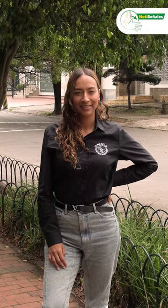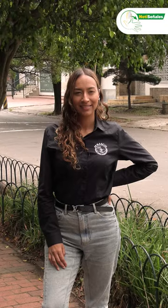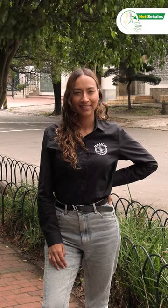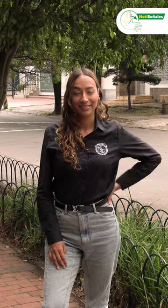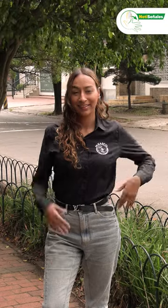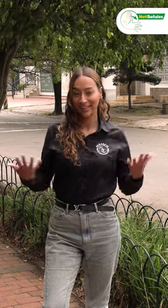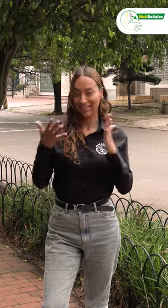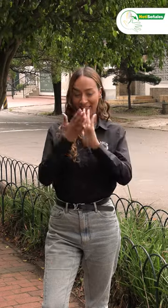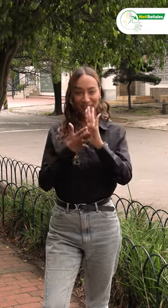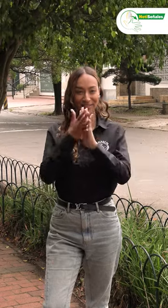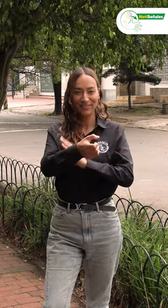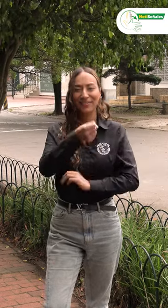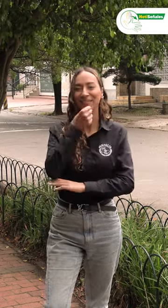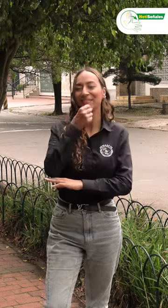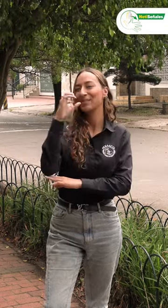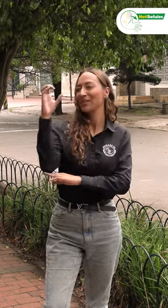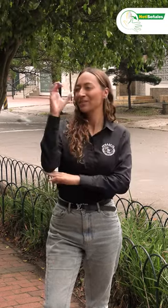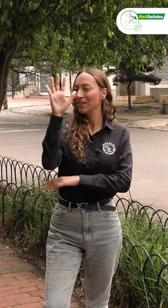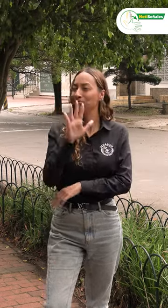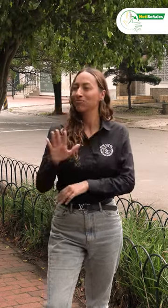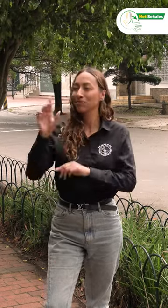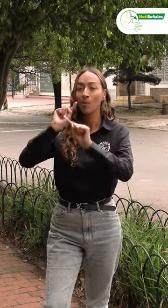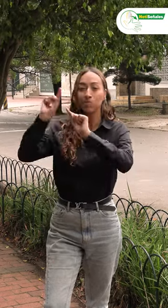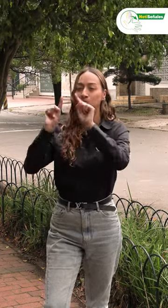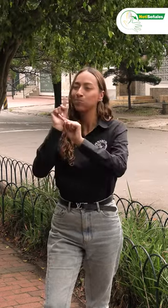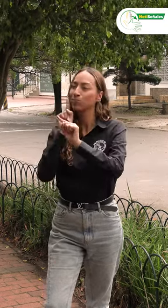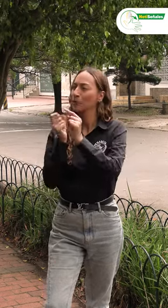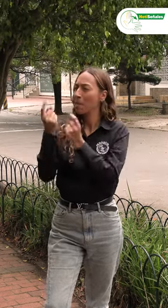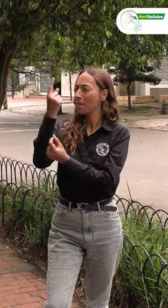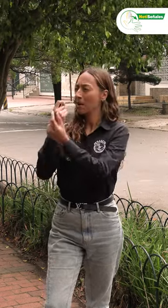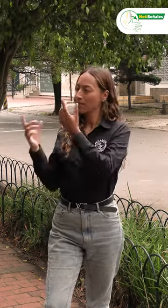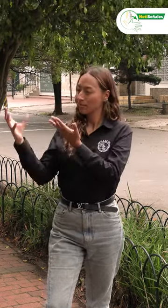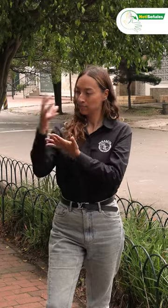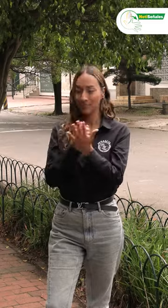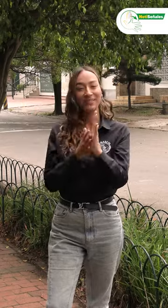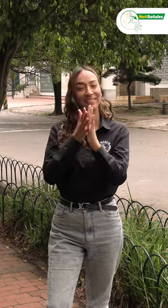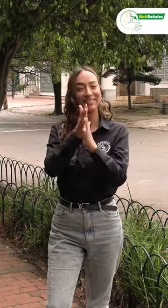Noticias Señales, el informativo que recoge los sucesos más importantes de las personas sordas de Colombia.